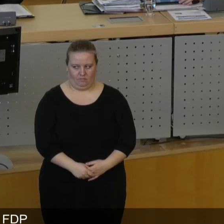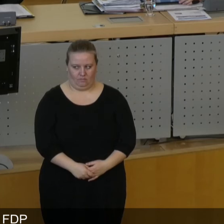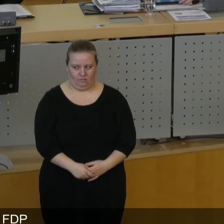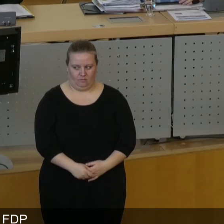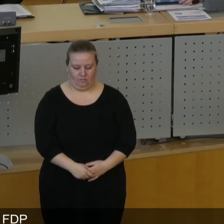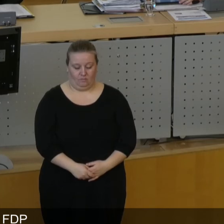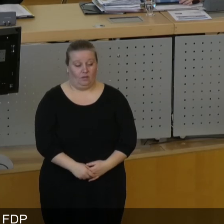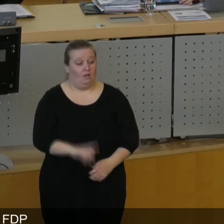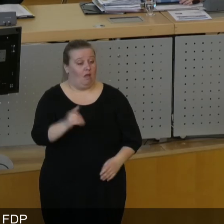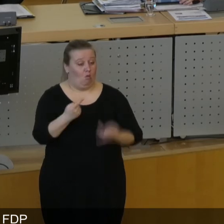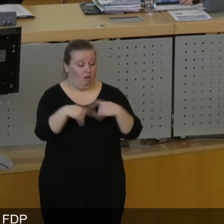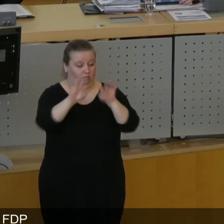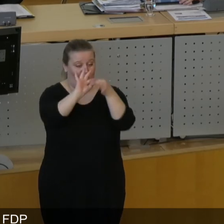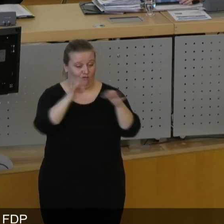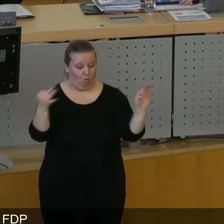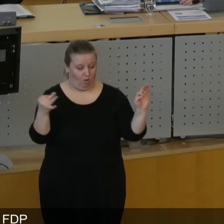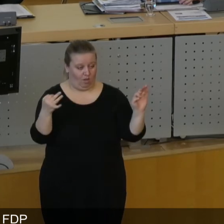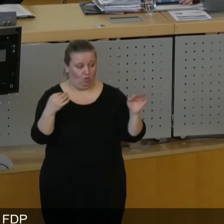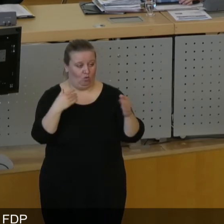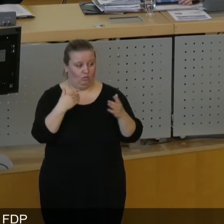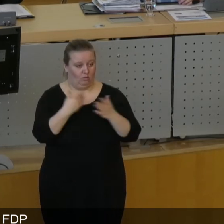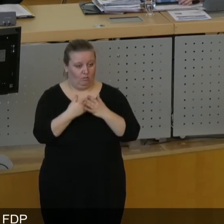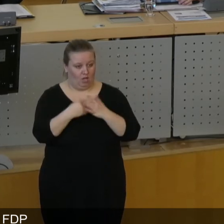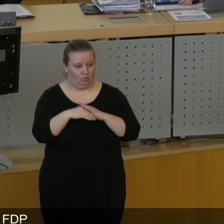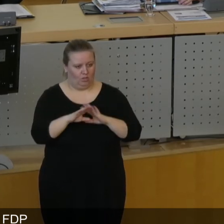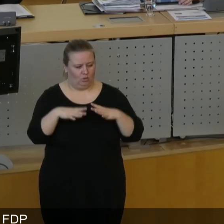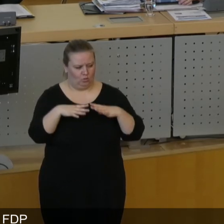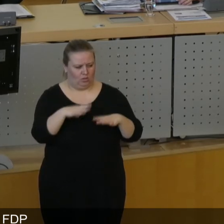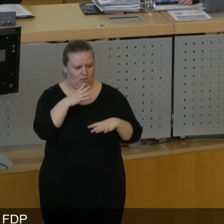Ich könnte auch anders formulieren und von Sonntagsreden sprechen,